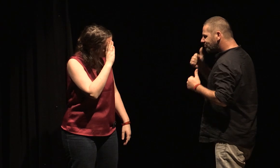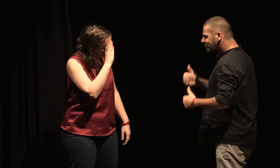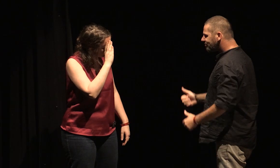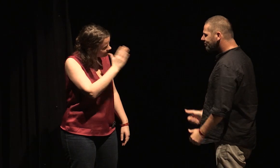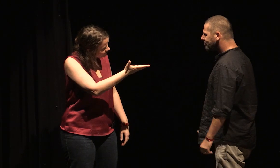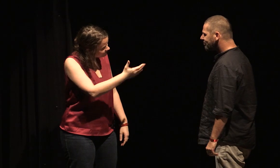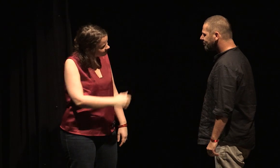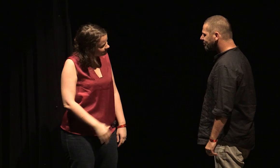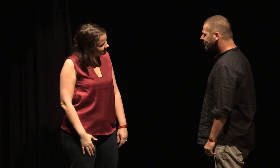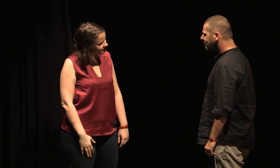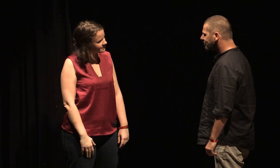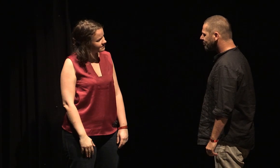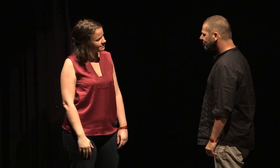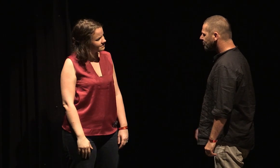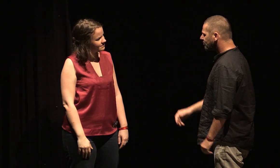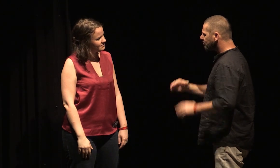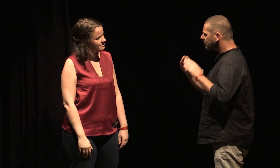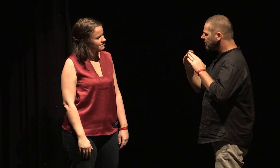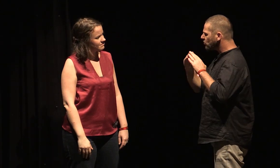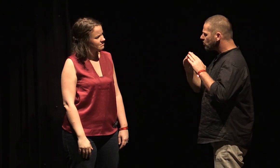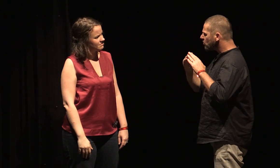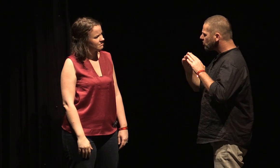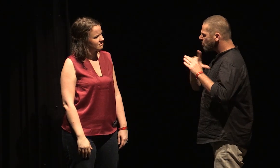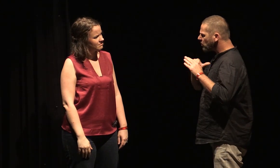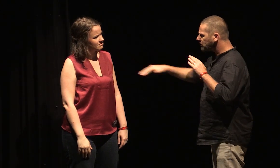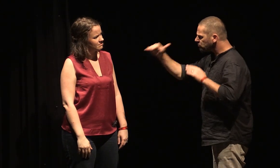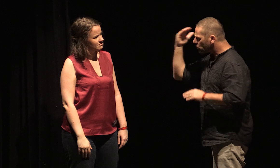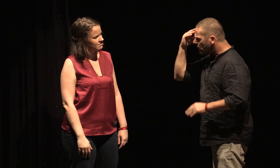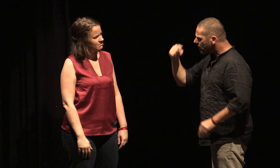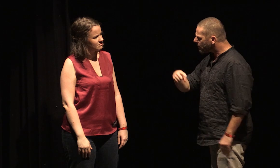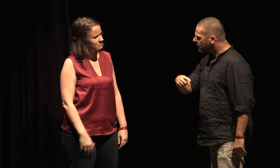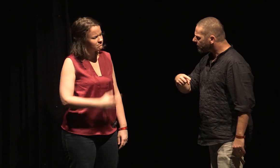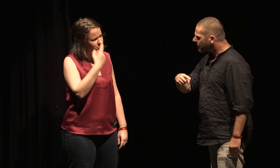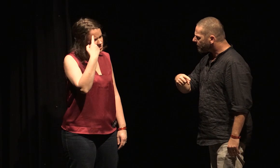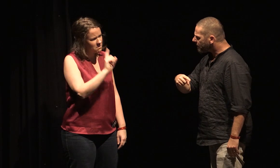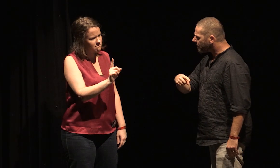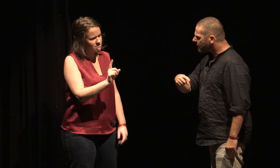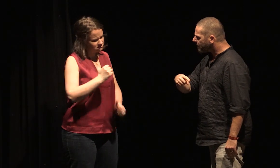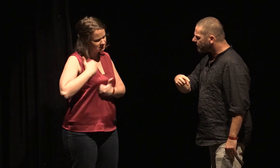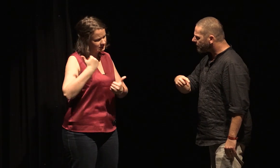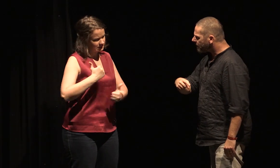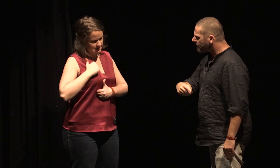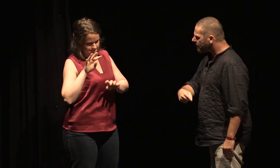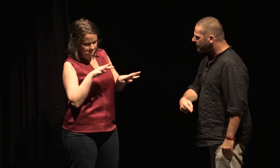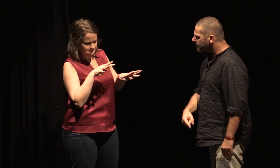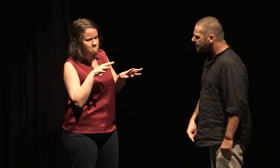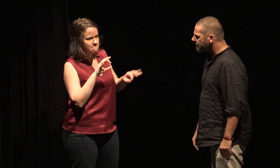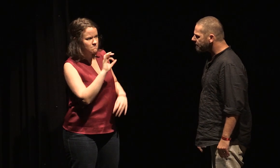La police connaît cette maison ? Je ne le pense pas, mais la sécurité militaire, oui. Tu hais les